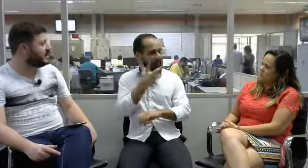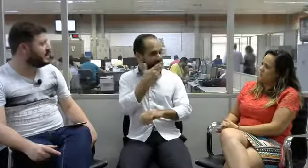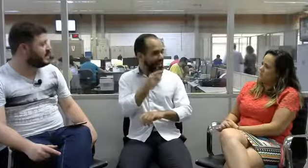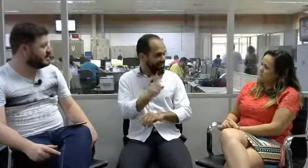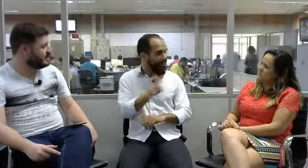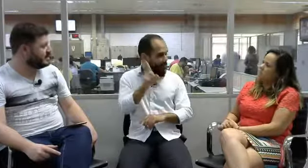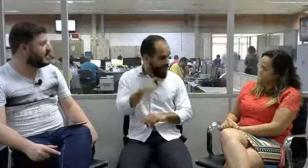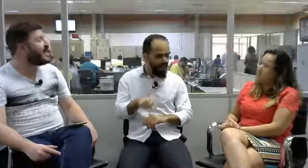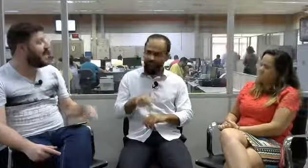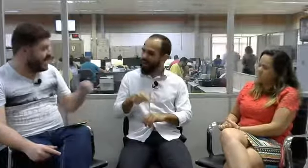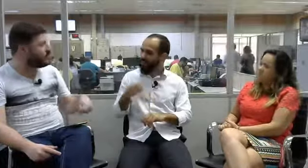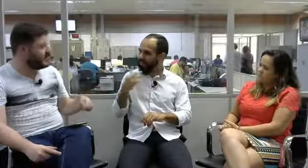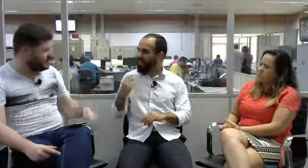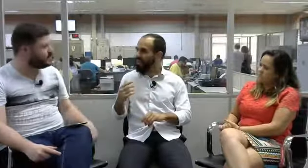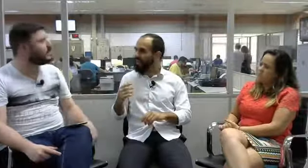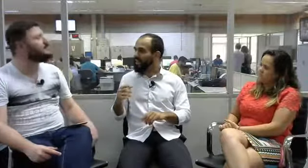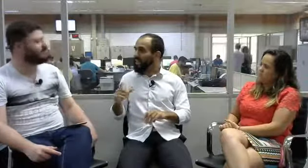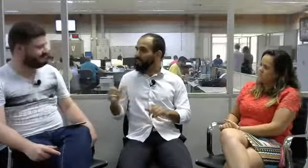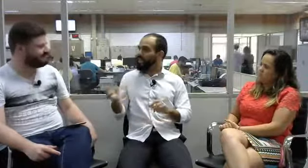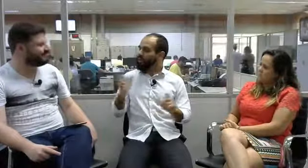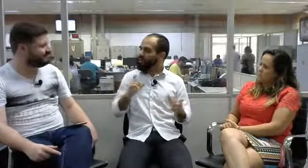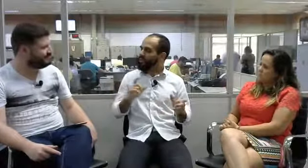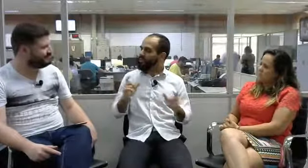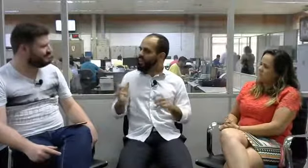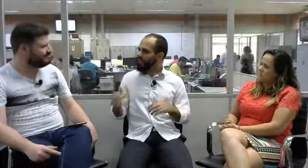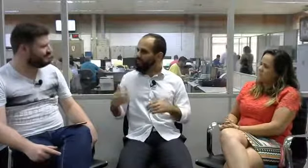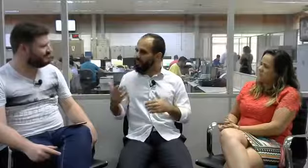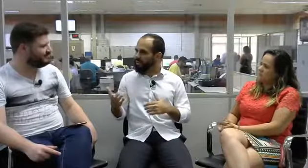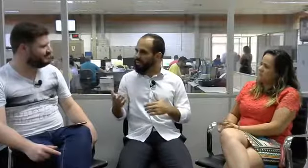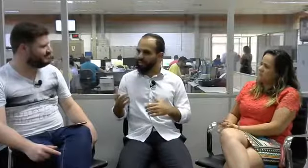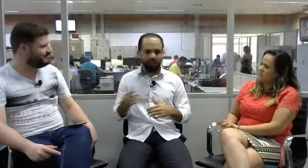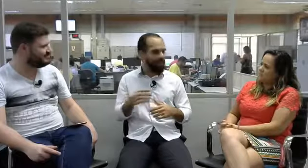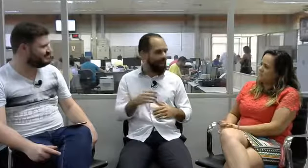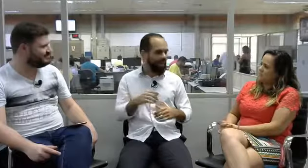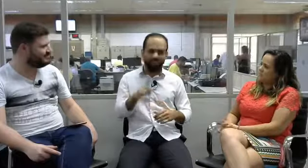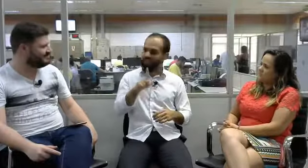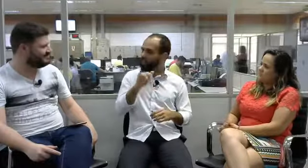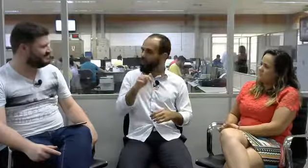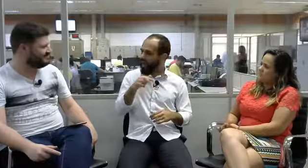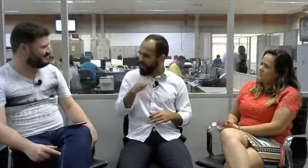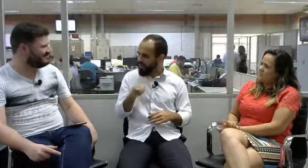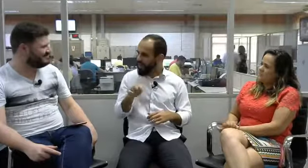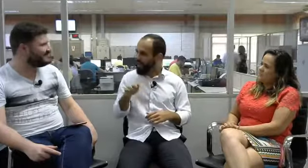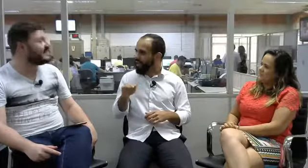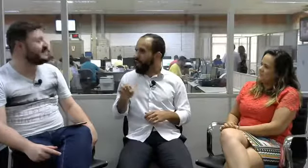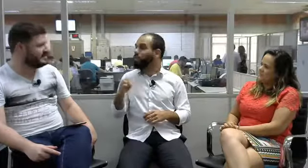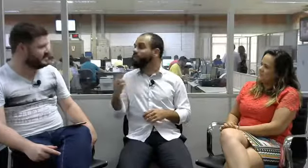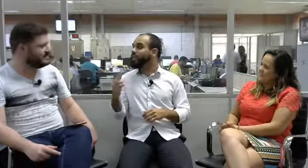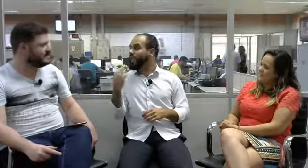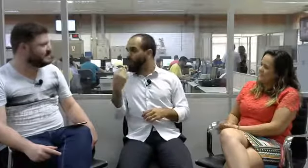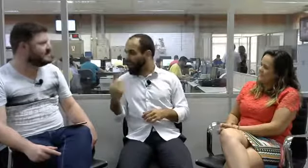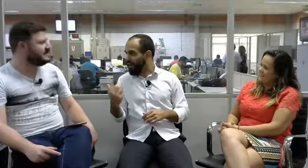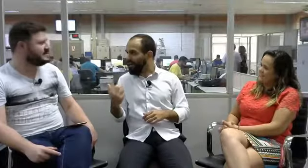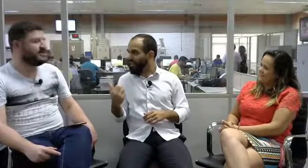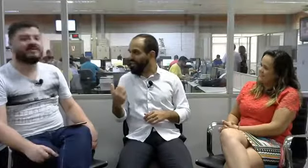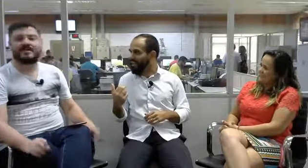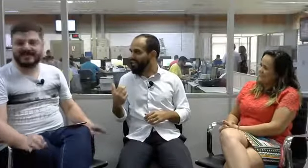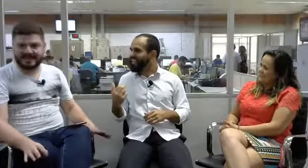parece não é, é uma língua, né? Para nós dá uma diferença muito grande chamar ela de linguagem ou de língua. Então vamos aprender,